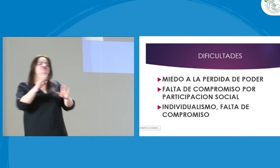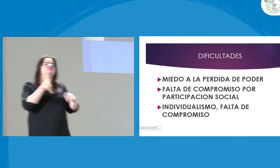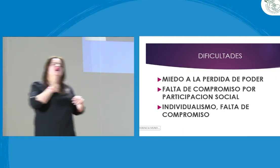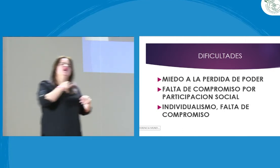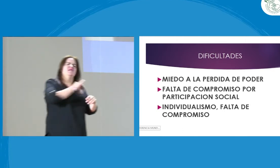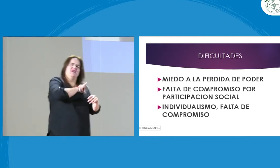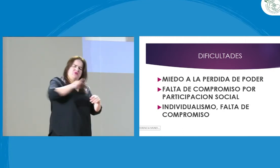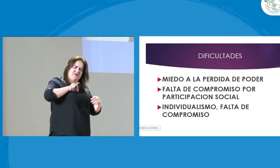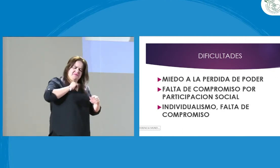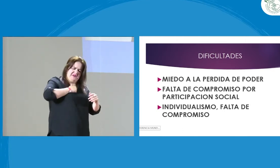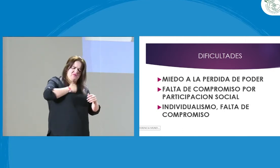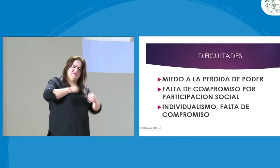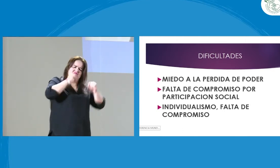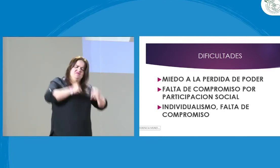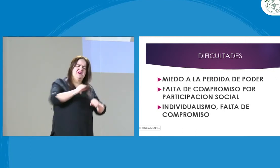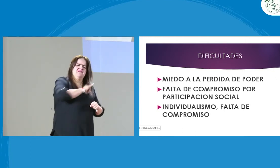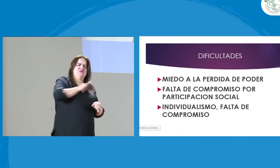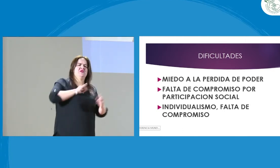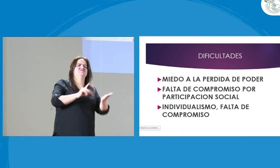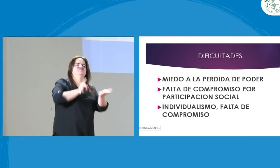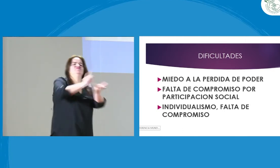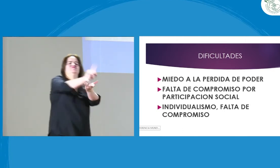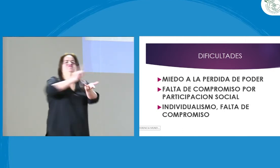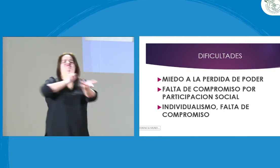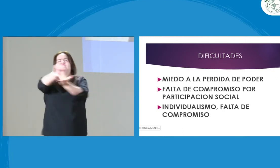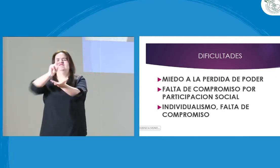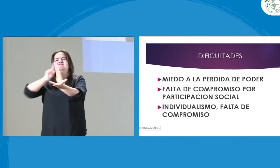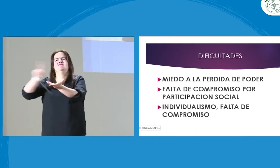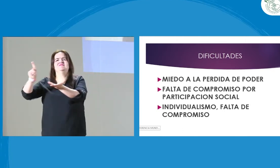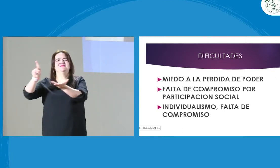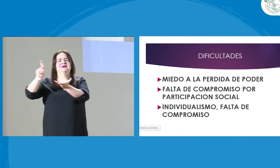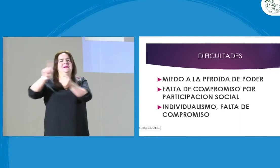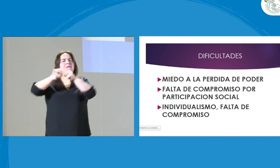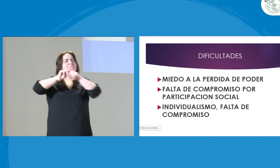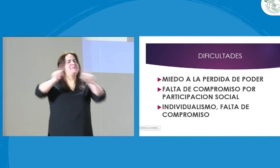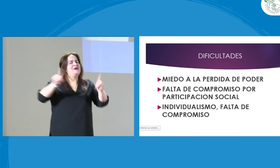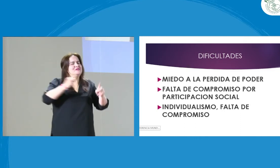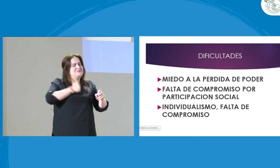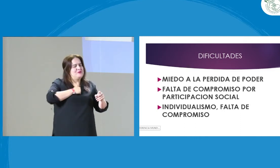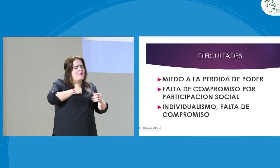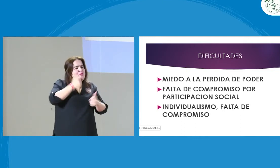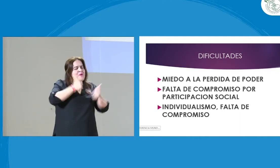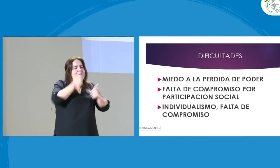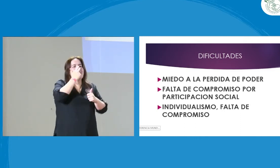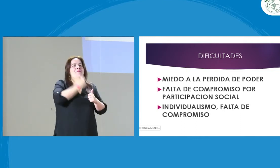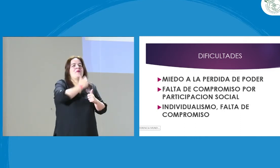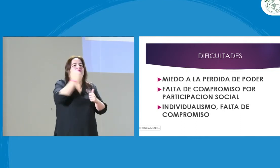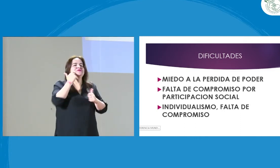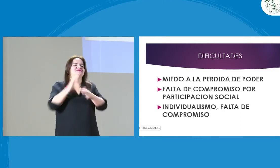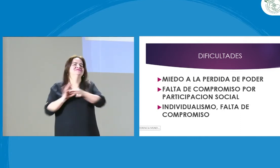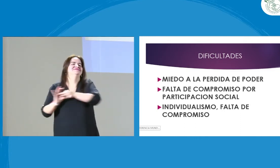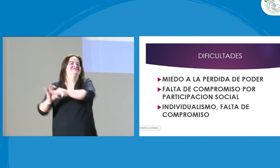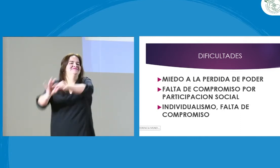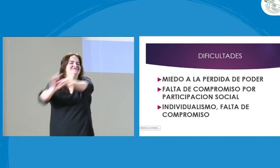Colombia para la participación y la incidencia social. Lo siguiente es el individualismo y la falta de compromiso,